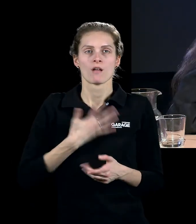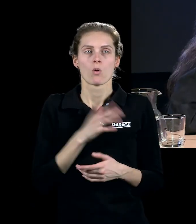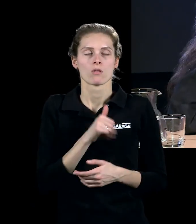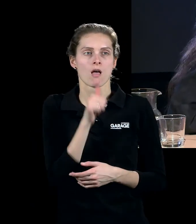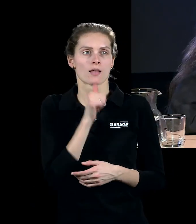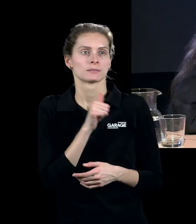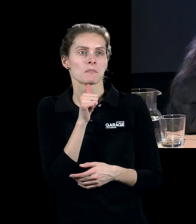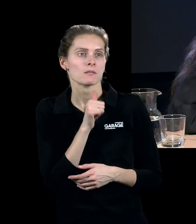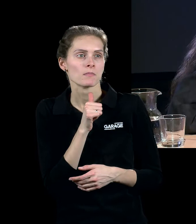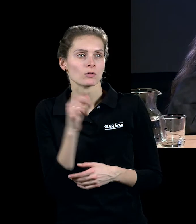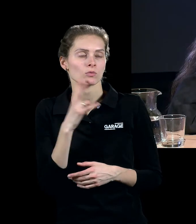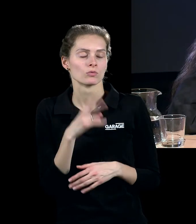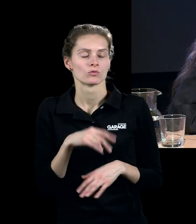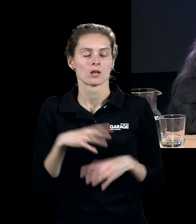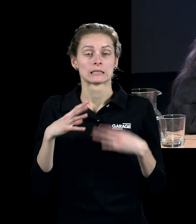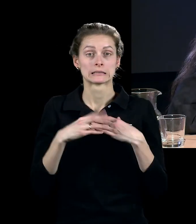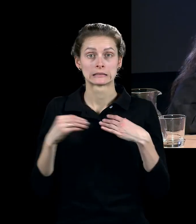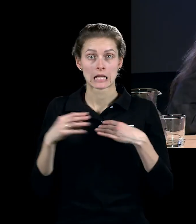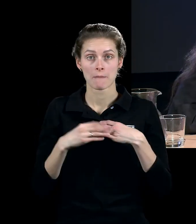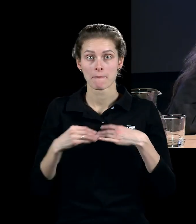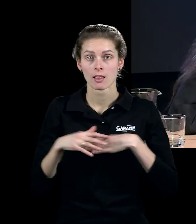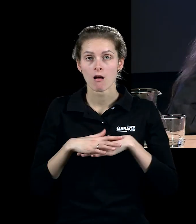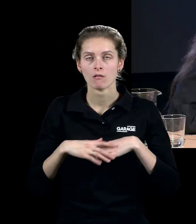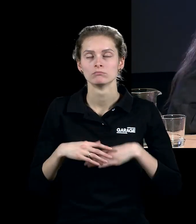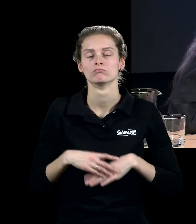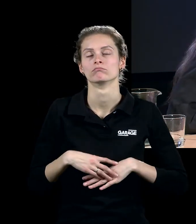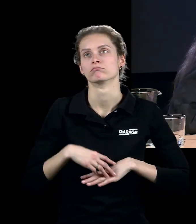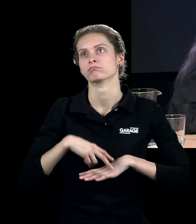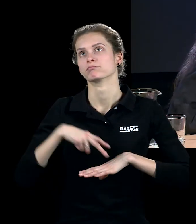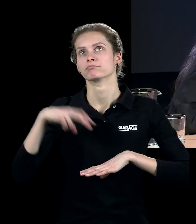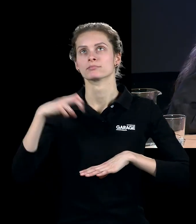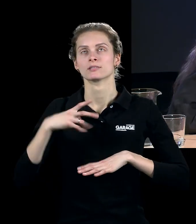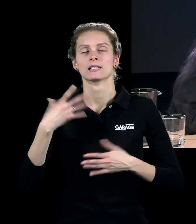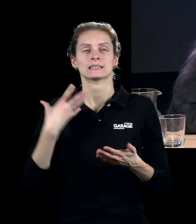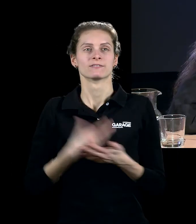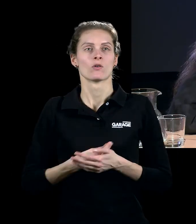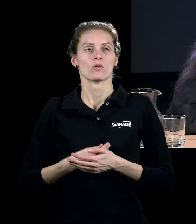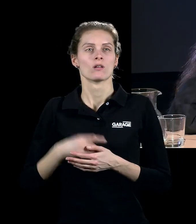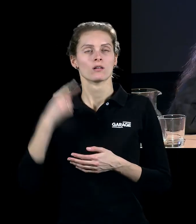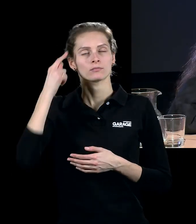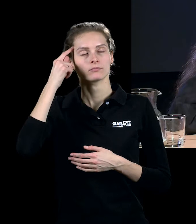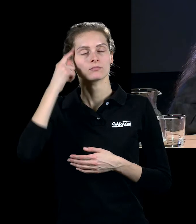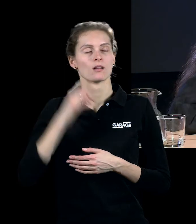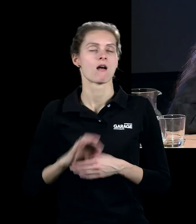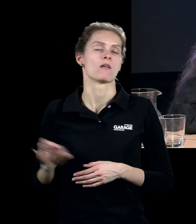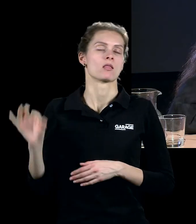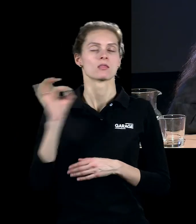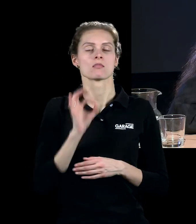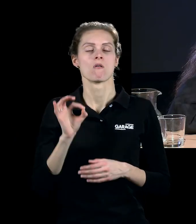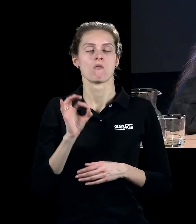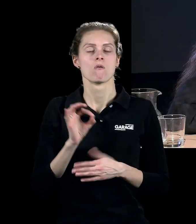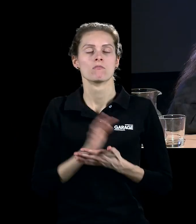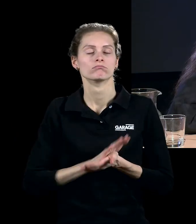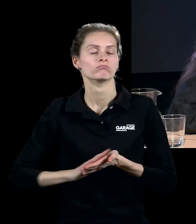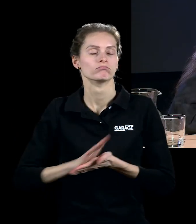для которого это сделано, оторваться от земли, обнулить своё сознание. Ну и тем, что там начинают использоваться